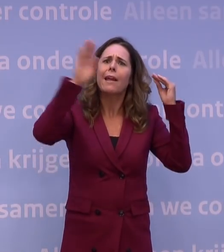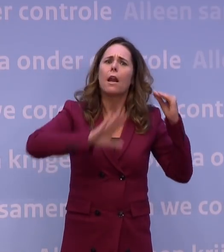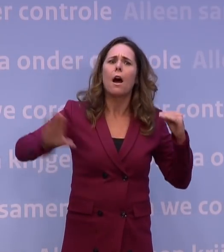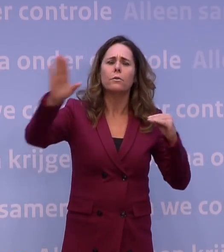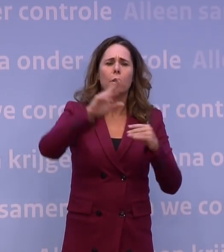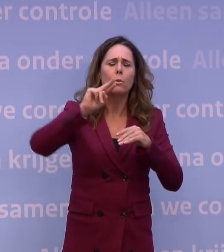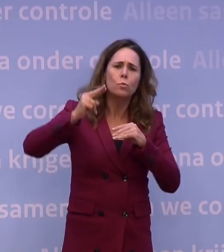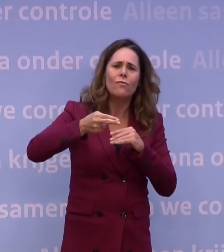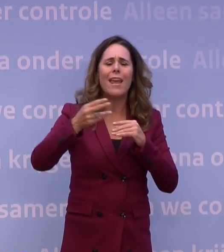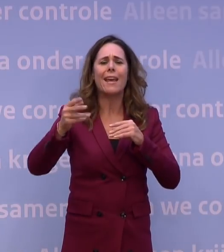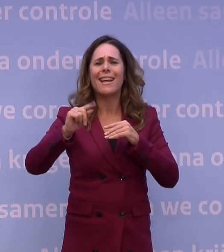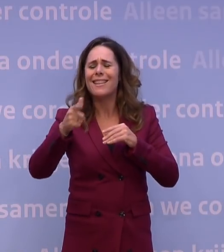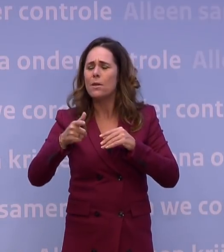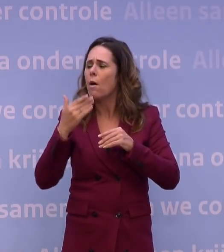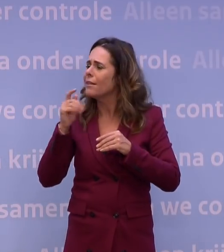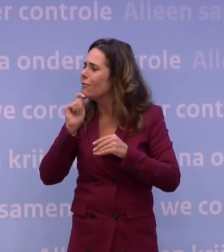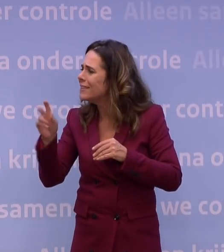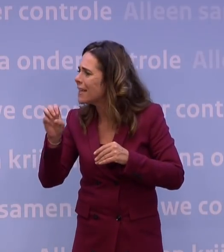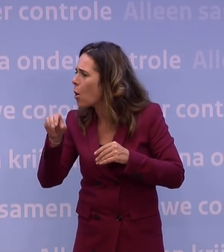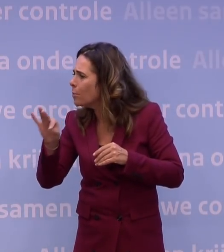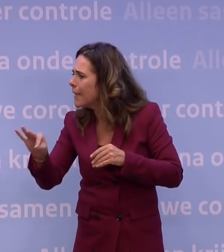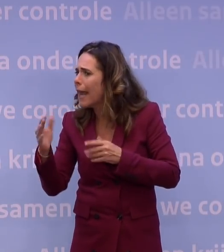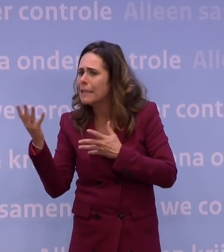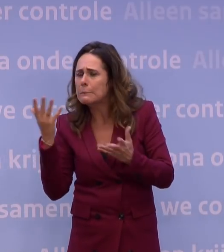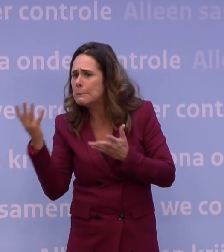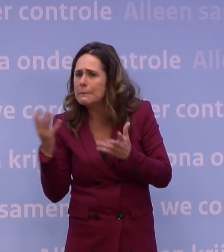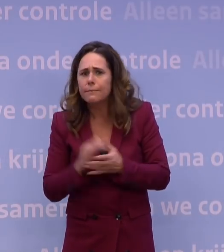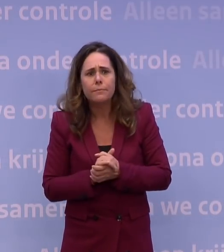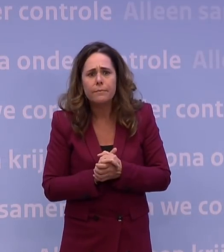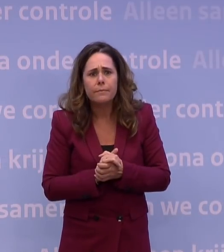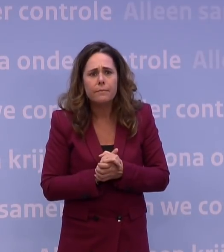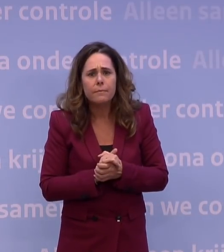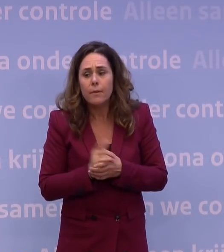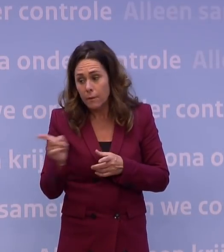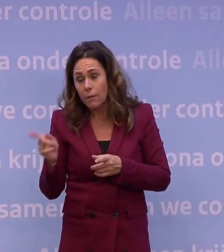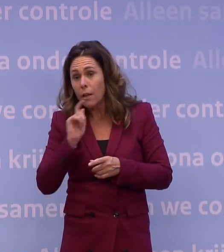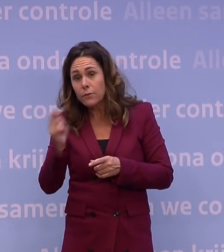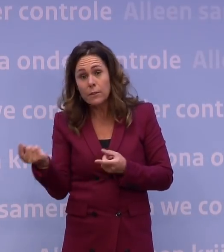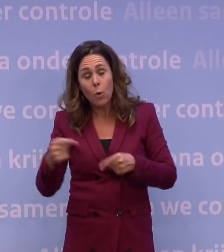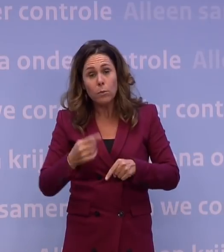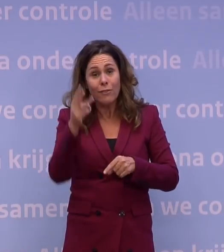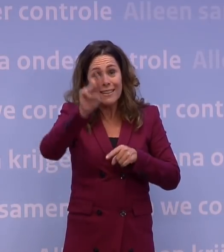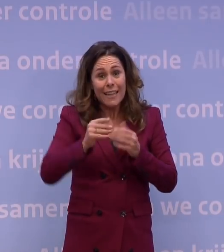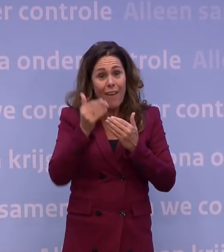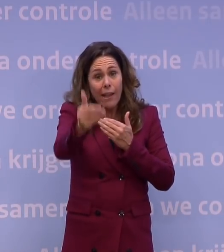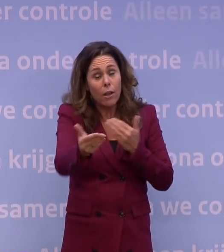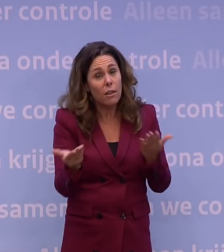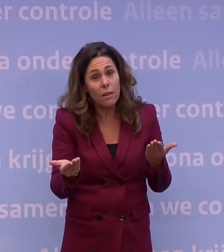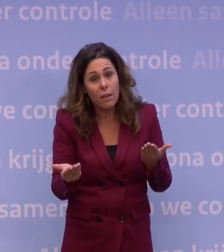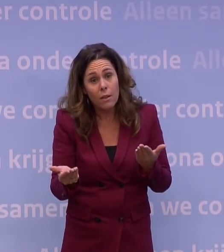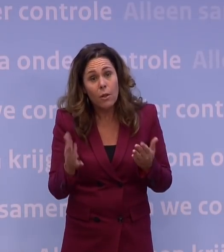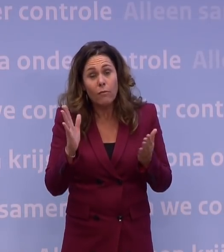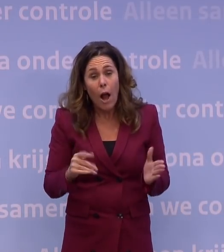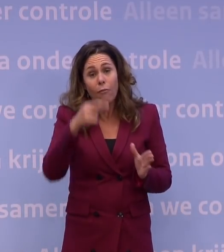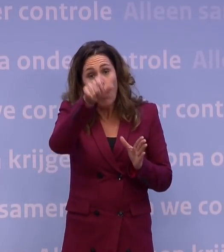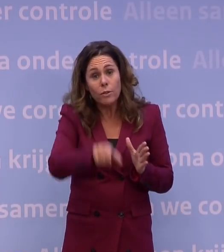dan nu weer een nieuw assies van het OMT. Komt dat dan pas over drie weken eventueel een verdere stap of zou dat al volgende